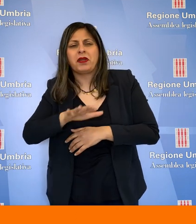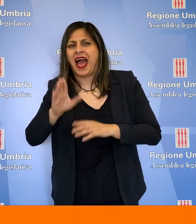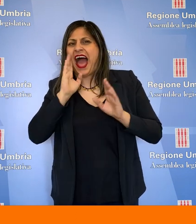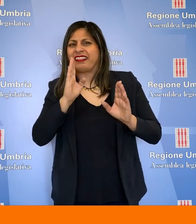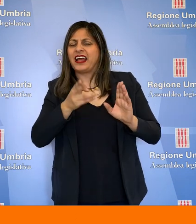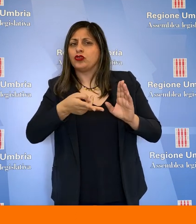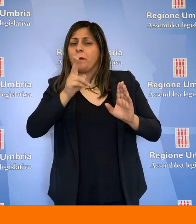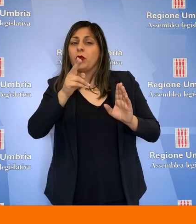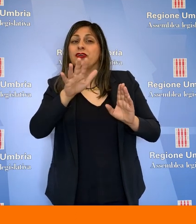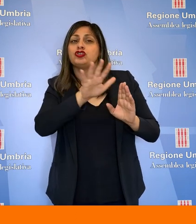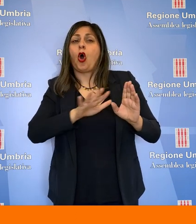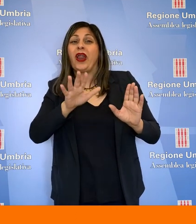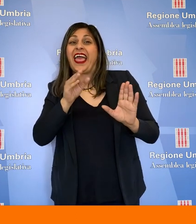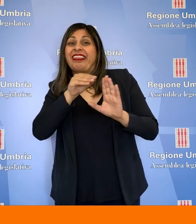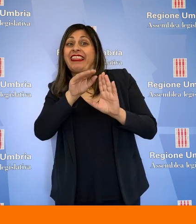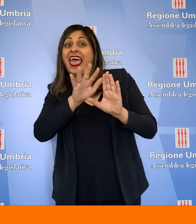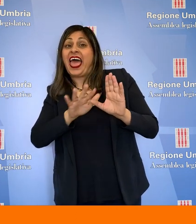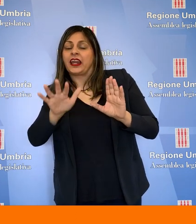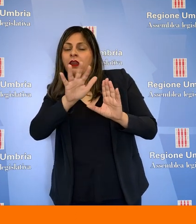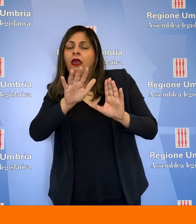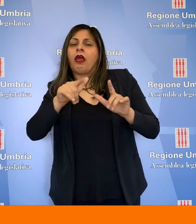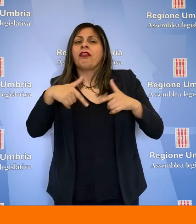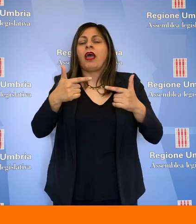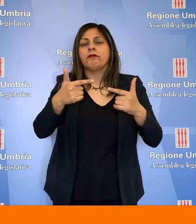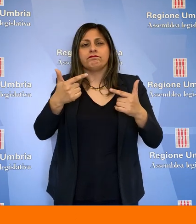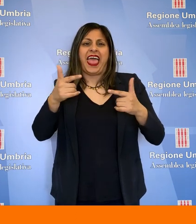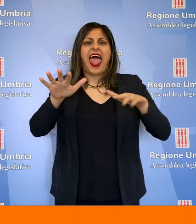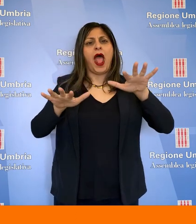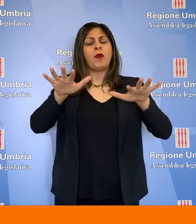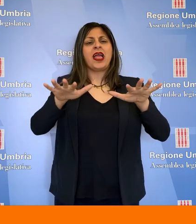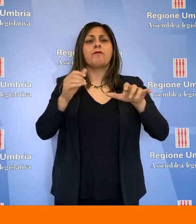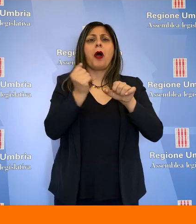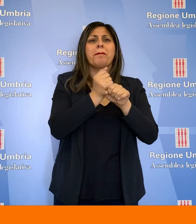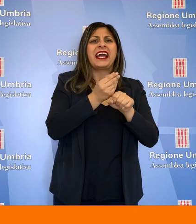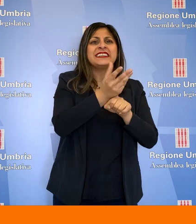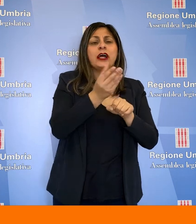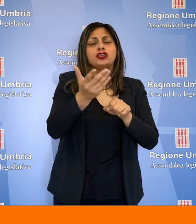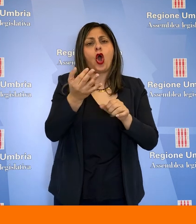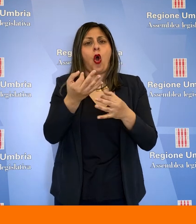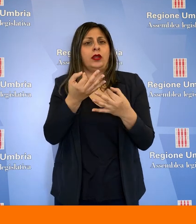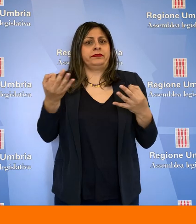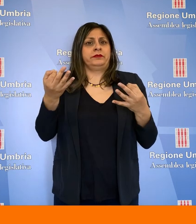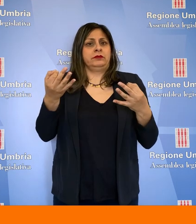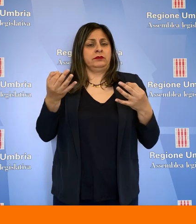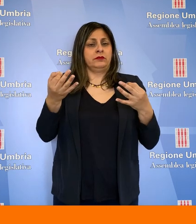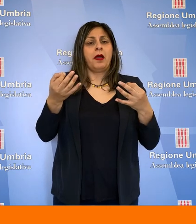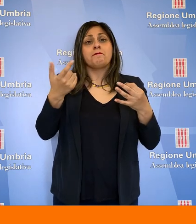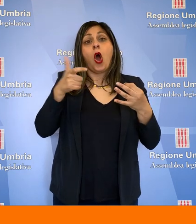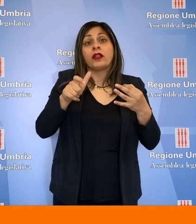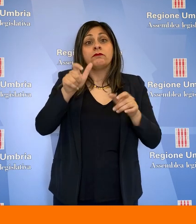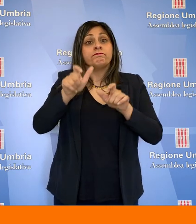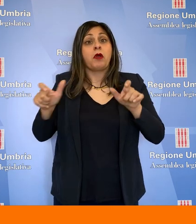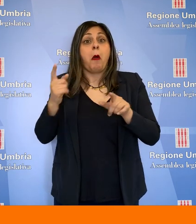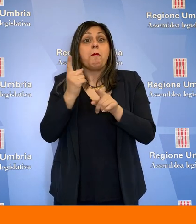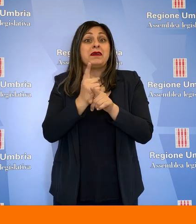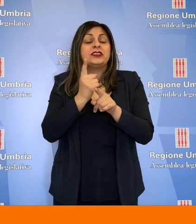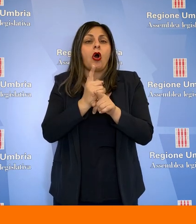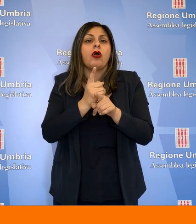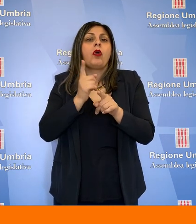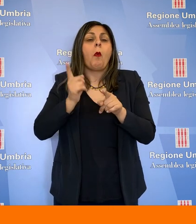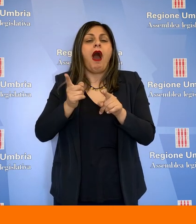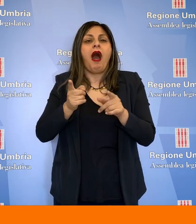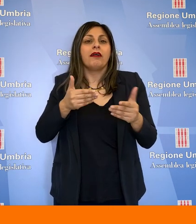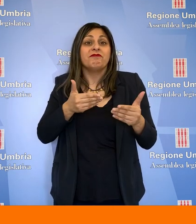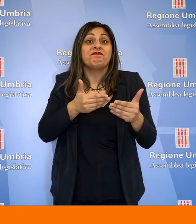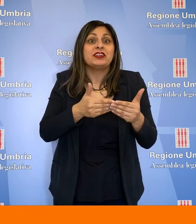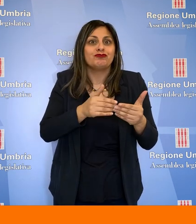e territori umbri, con particolare attenzione alle aree interne, in maniera equilibrata le necessarie prestazioni di cui hanno